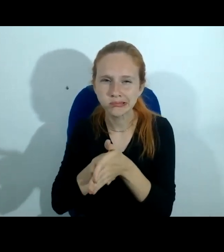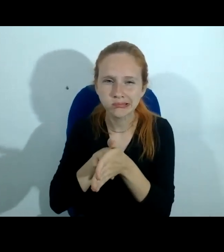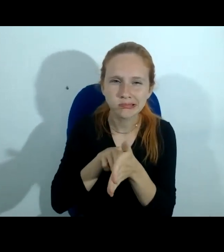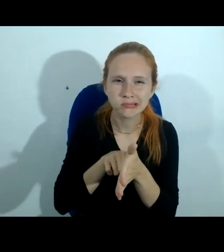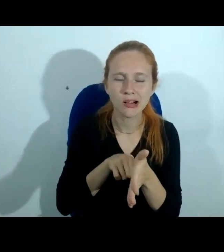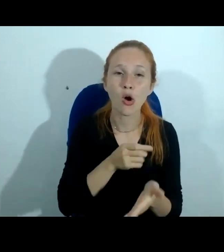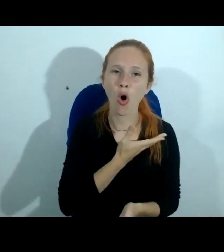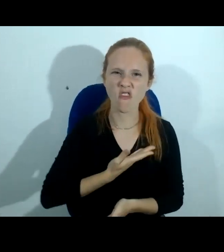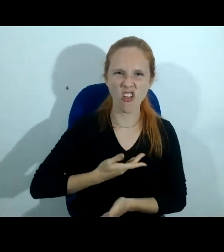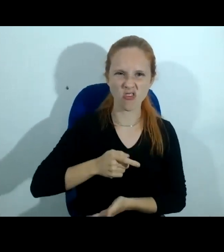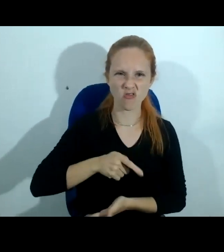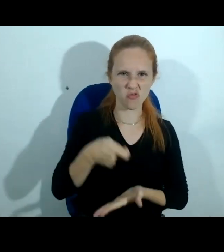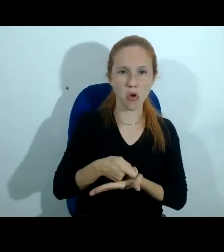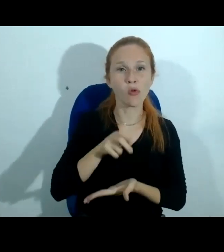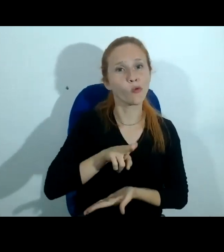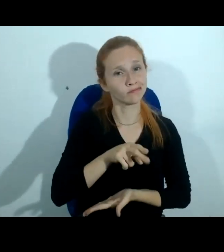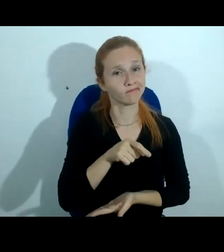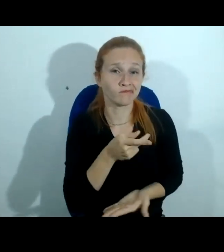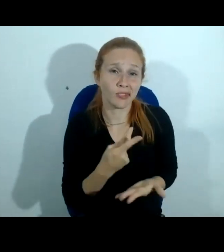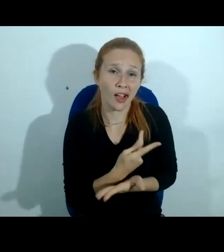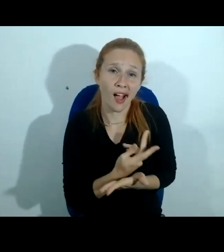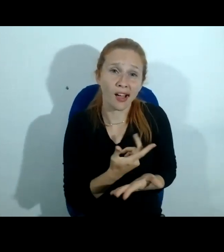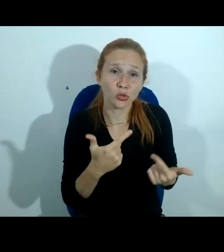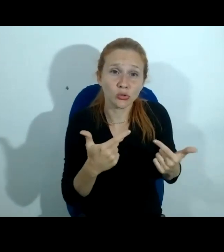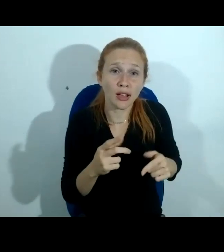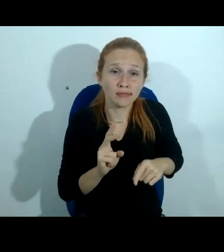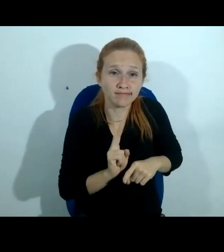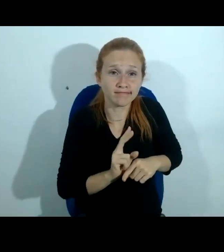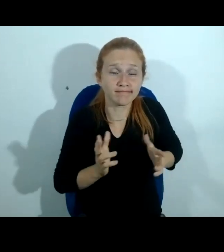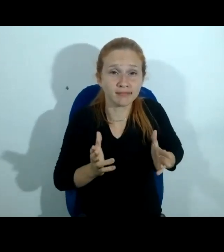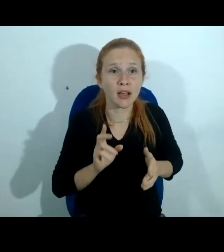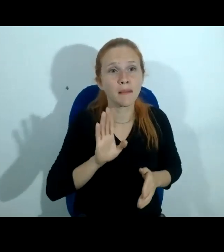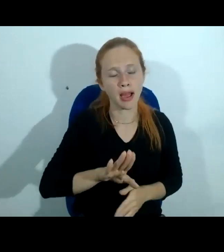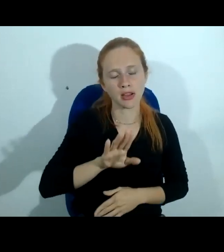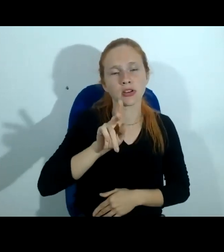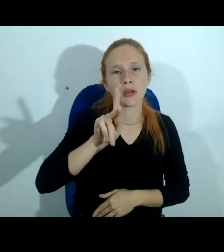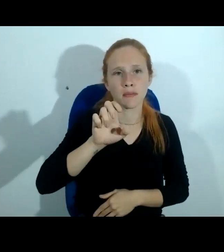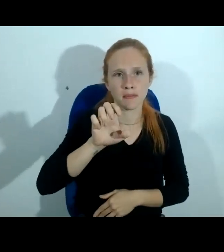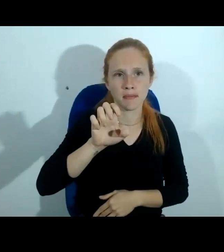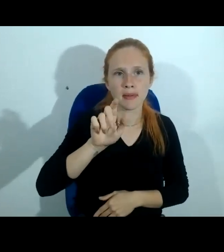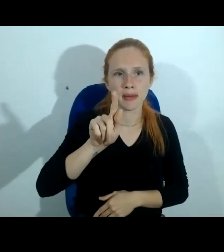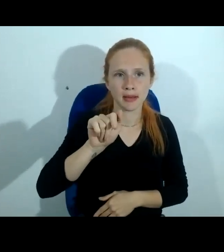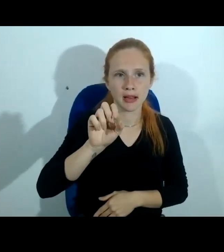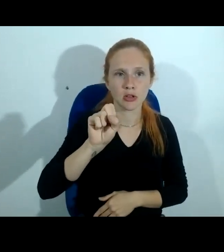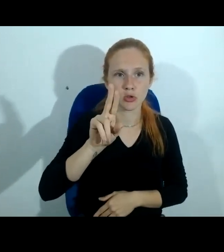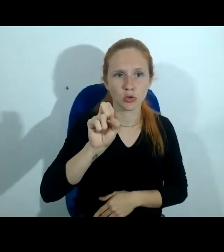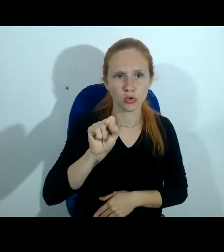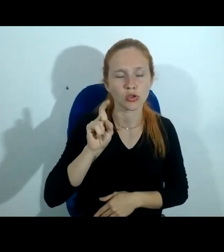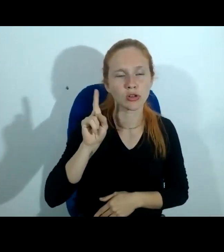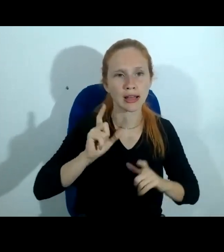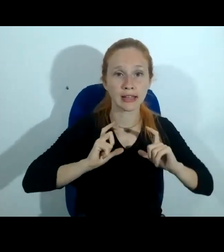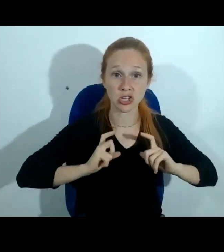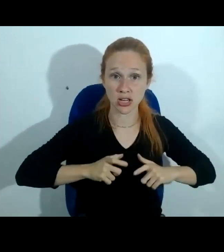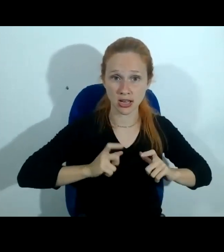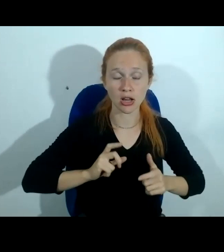autoritário mas a gente realmente não tem muita proteção mas o caso do Pegasus dessa empresa israelense a